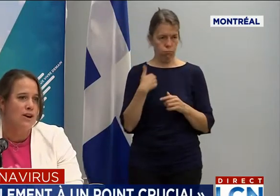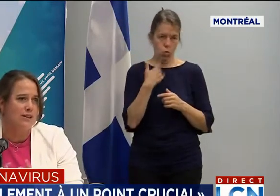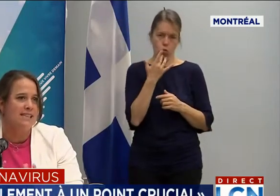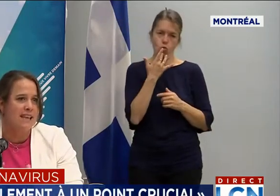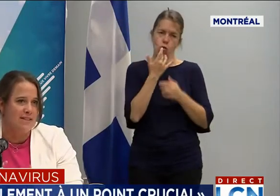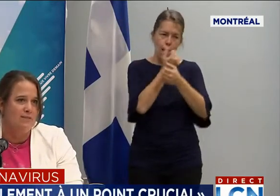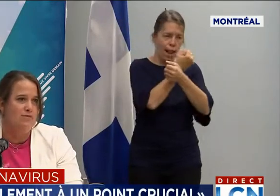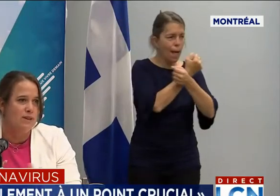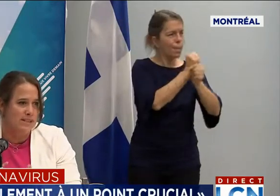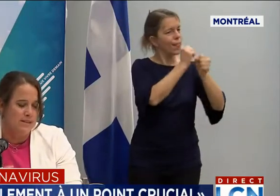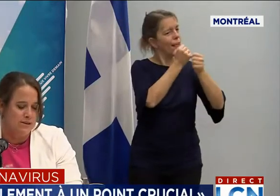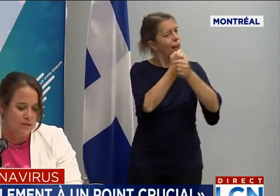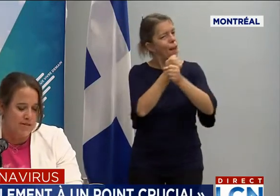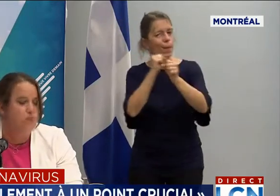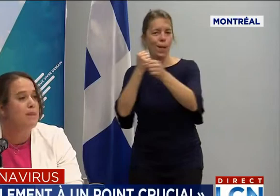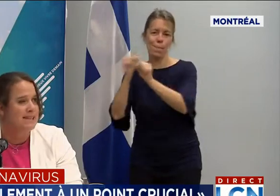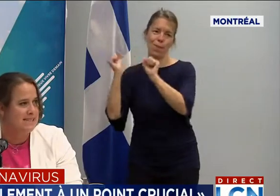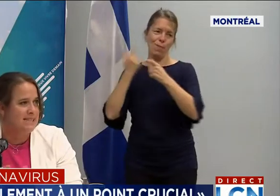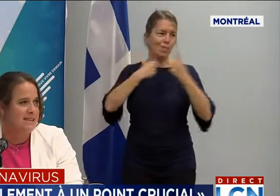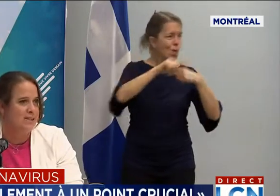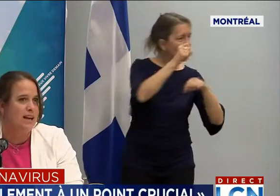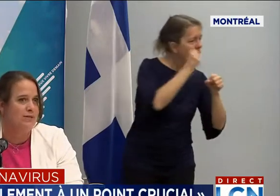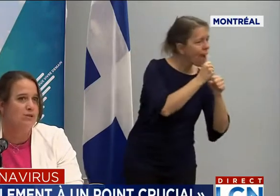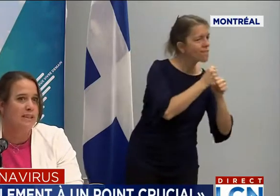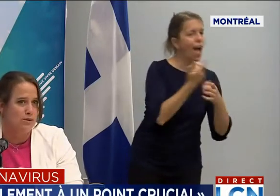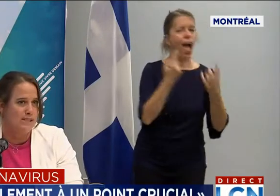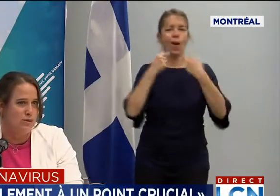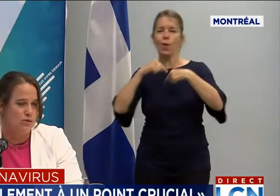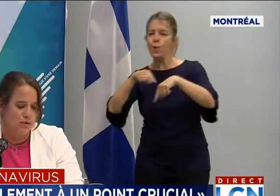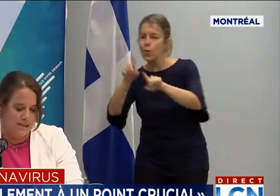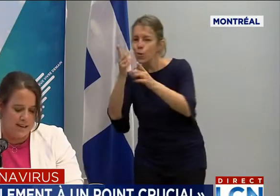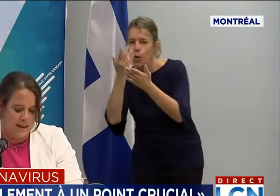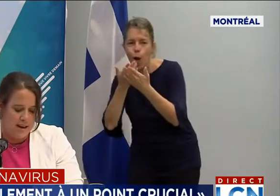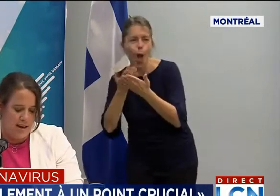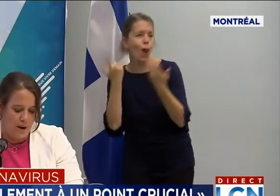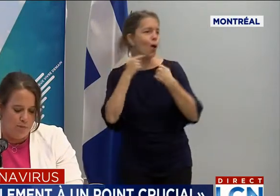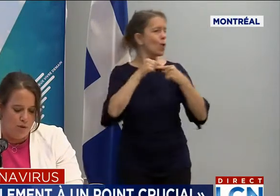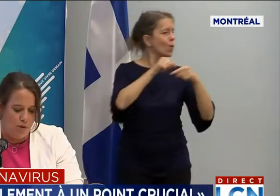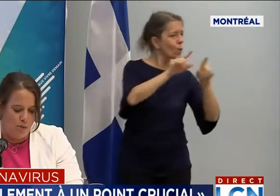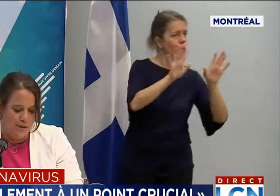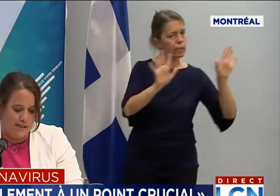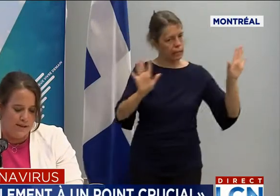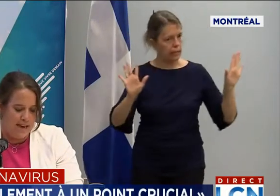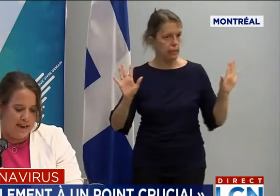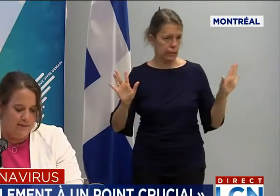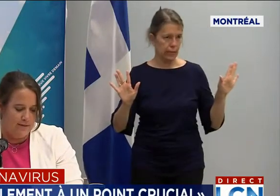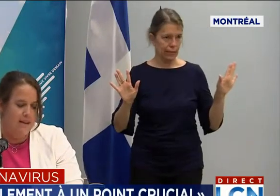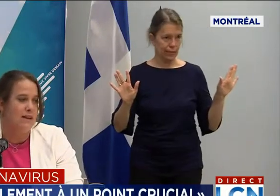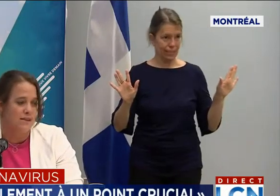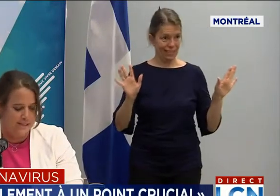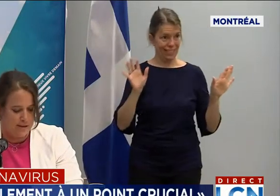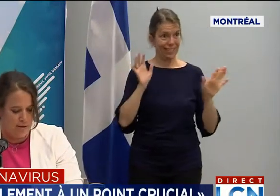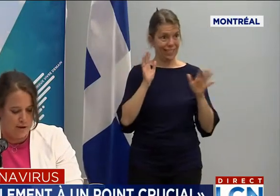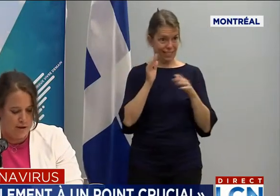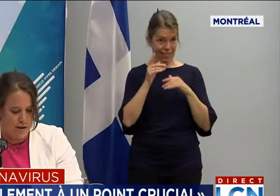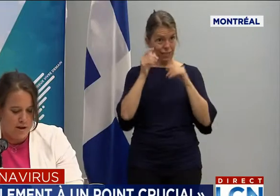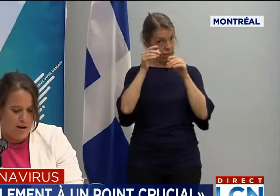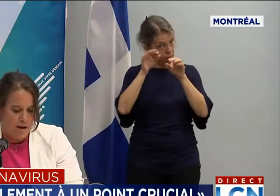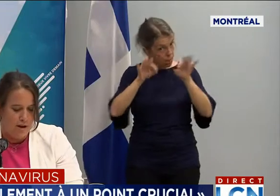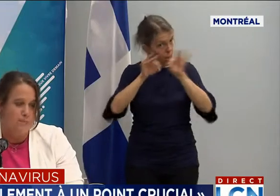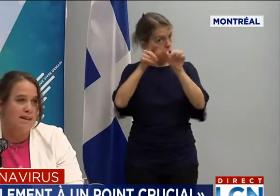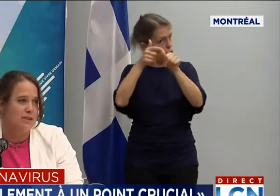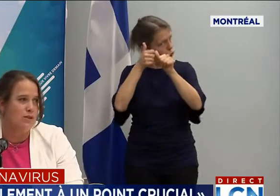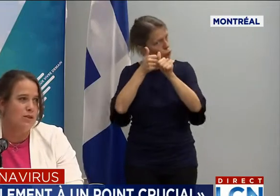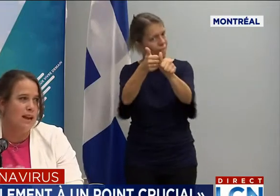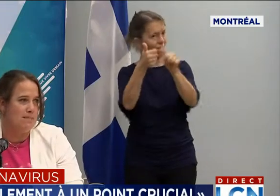que c'est avec vous et vous avez une partie, dans le fond, des conditions de succès pour qu'on puisse y arriver cet automne.